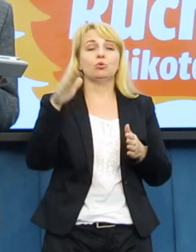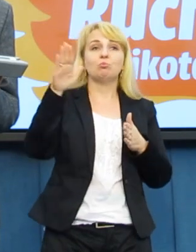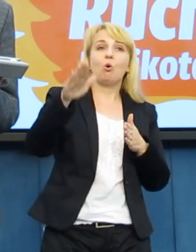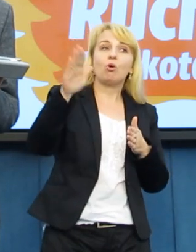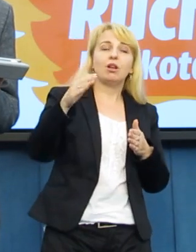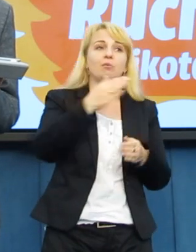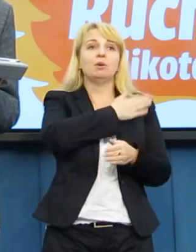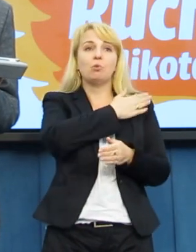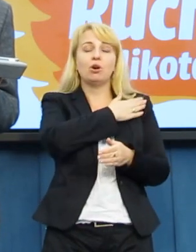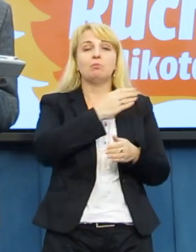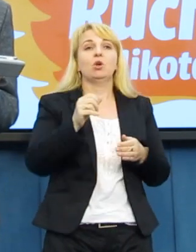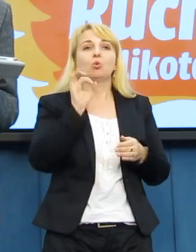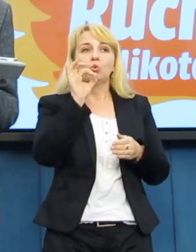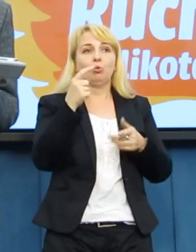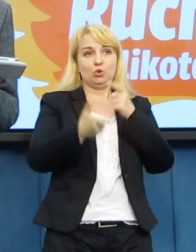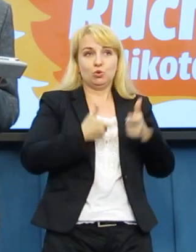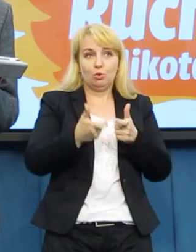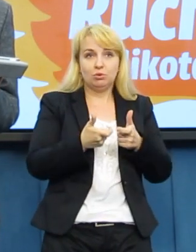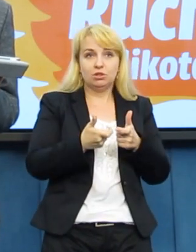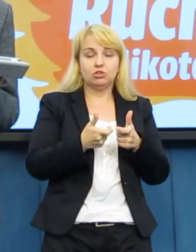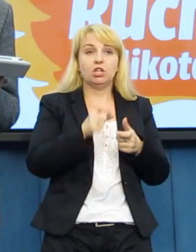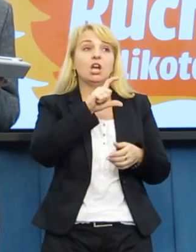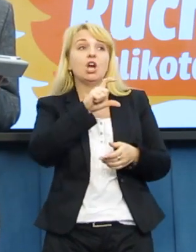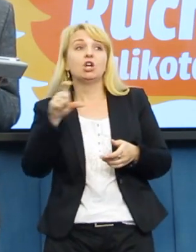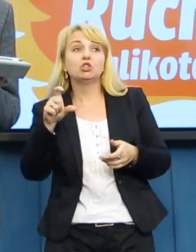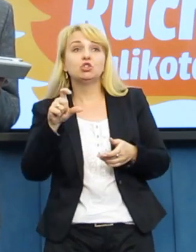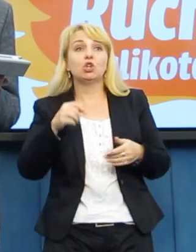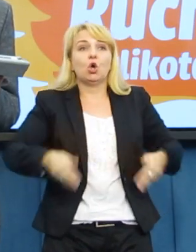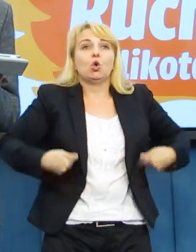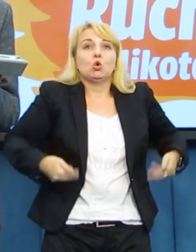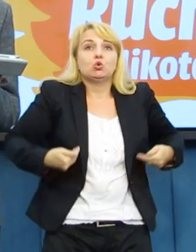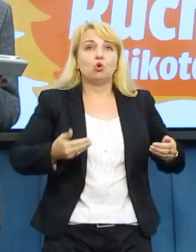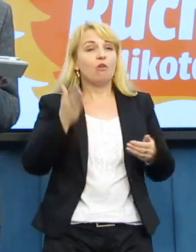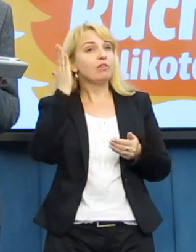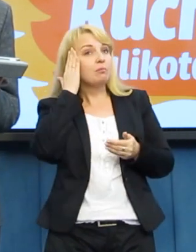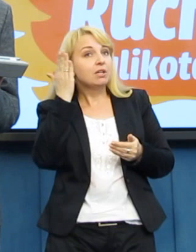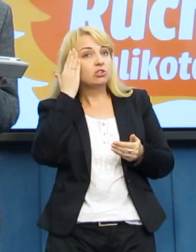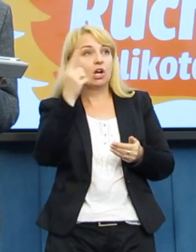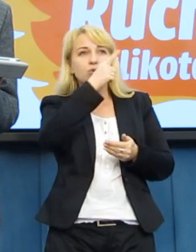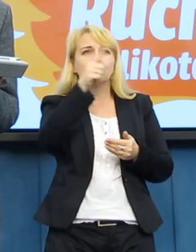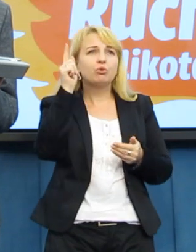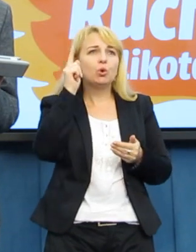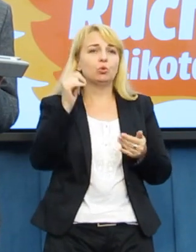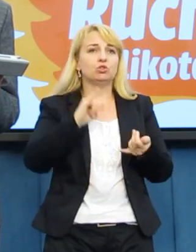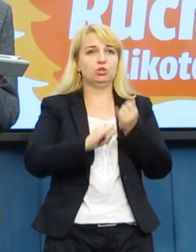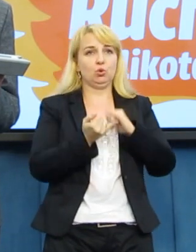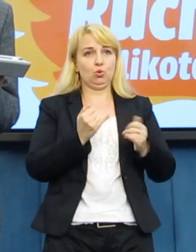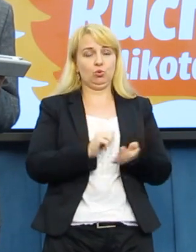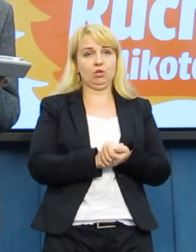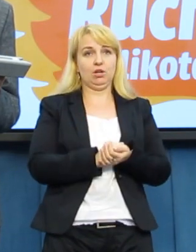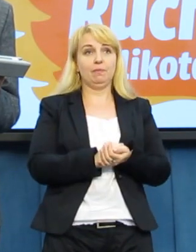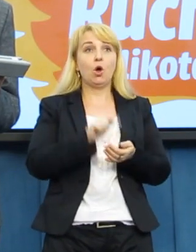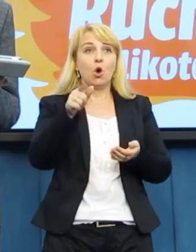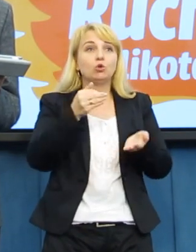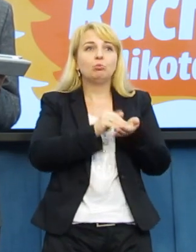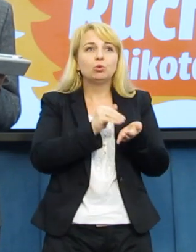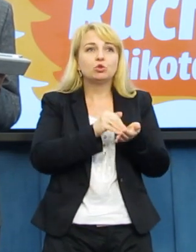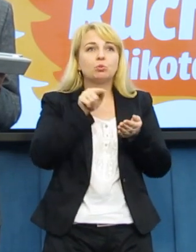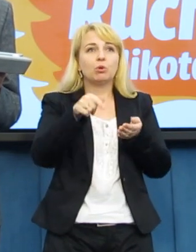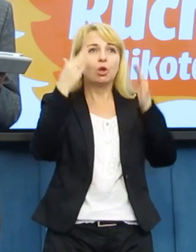powie, dobrze synkowie, dobrze zrobiliście, czy może zdrowie mieszkańców Torunia, którzy potrzebują tego szpitalu.